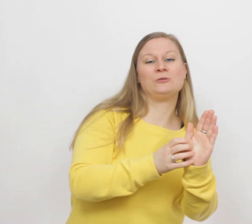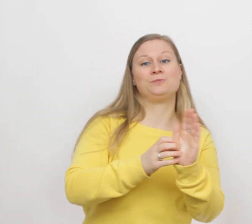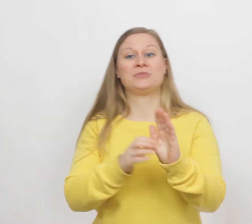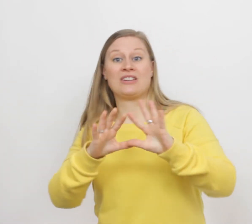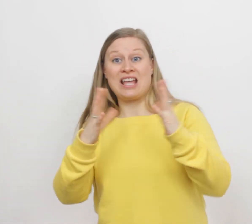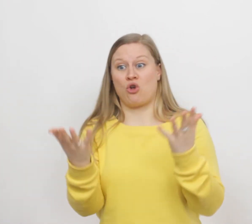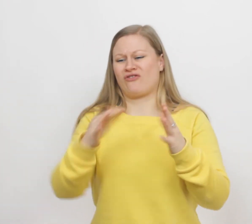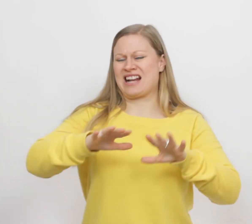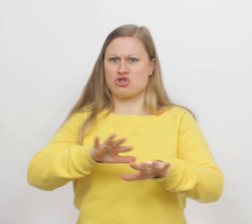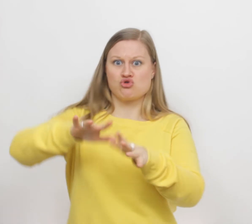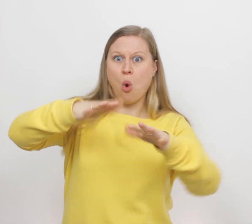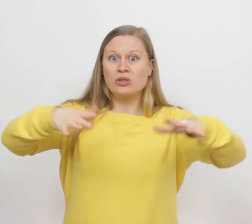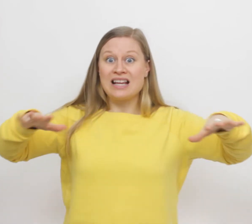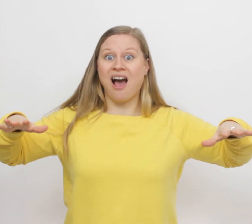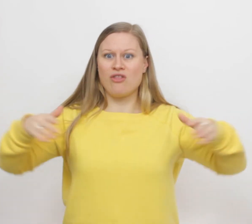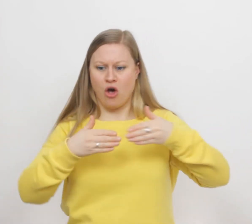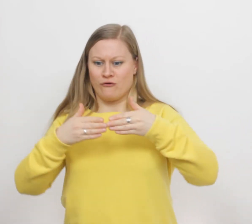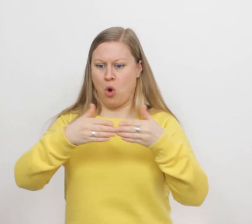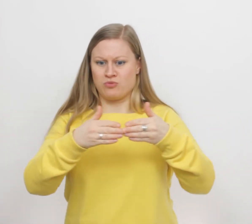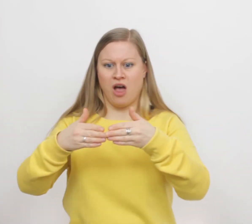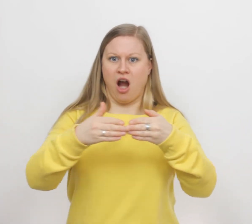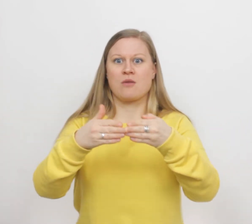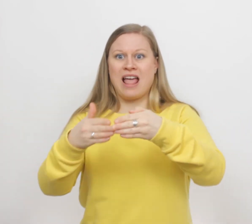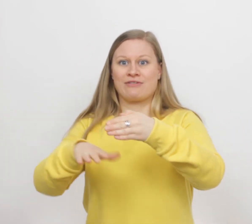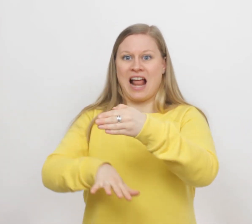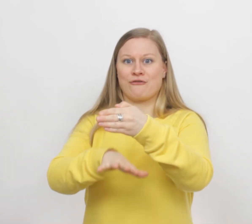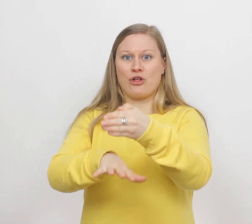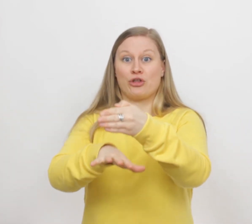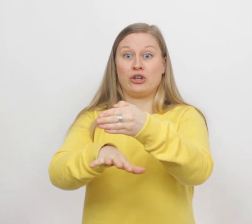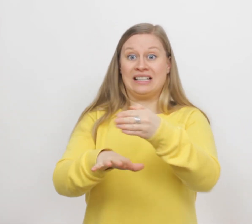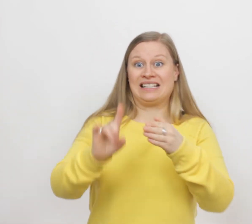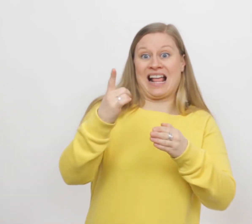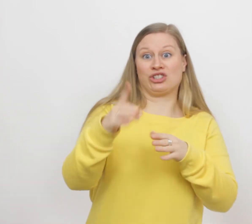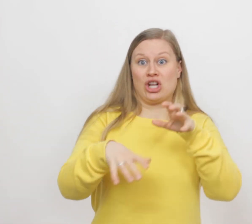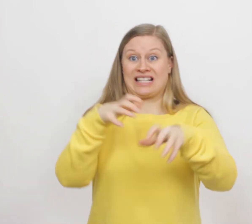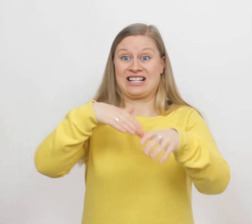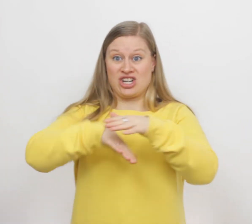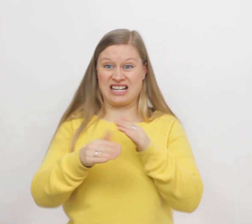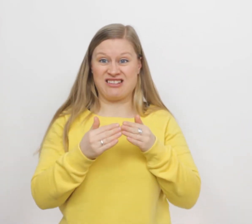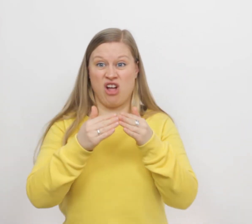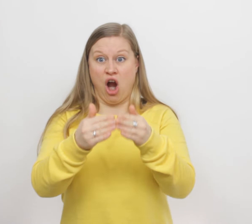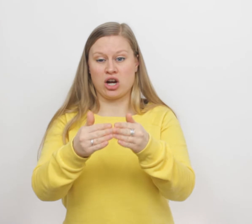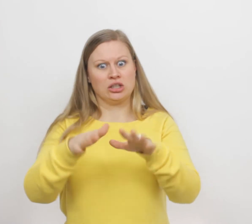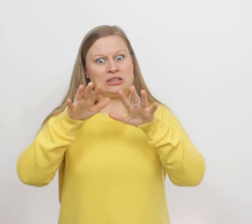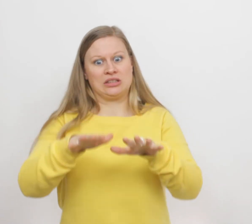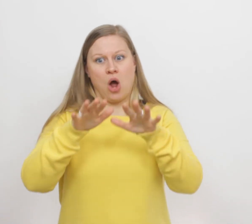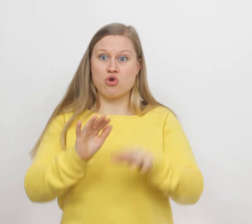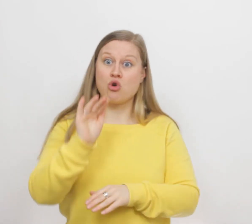De wereld werd een oceaan, waarop de ark bleef drijven. Slechts de dieren in de ark, die zouden